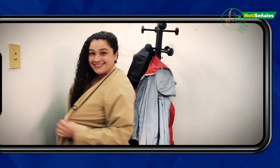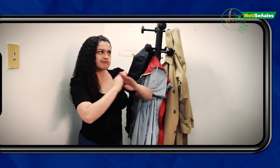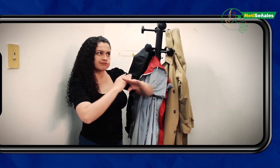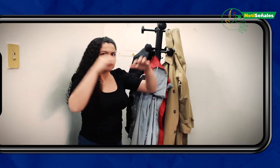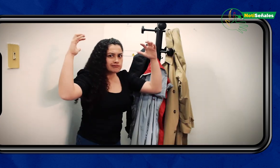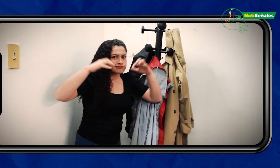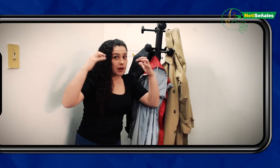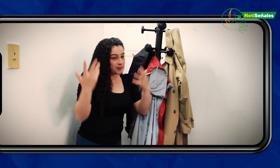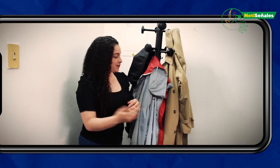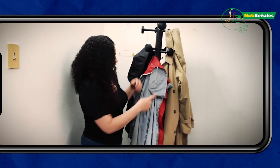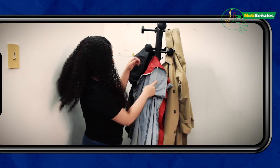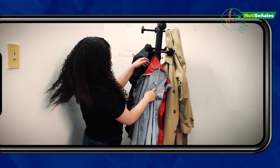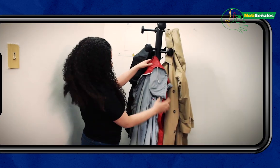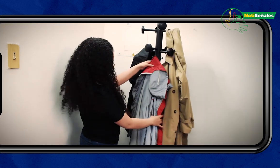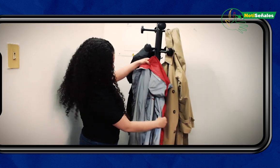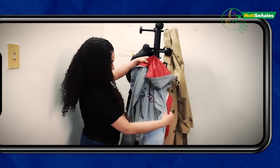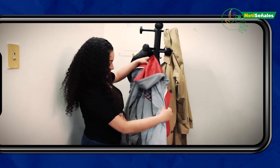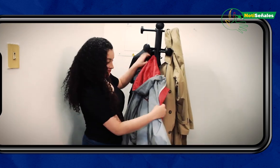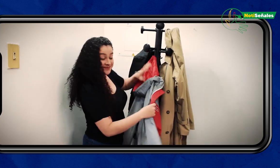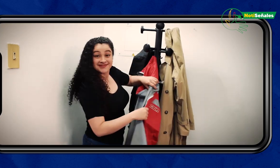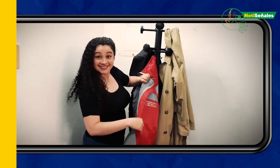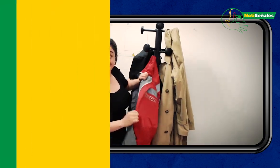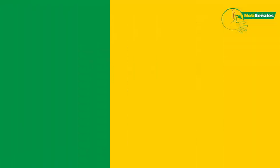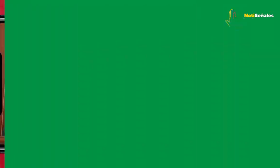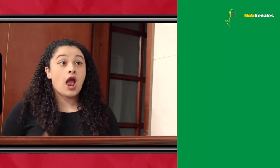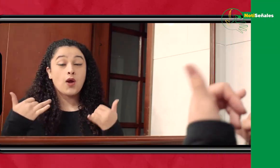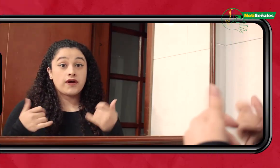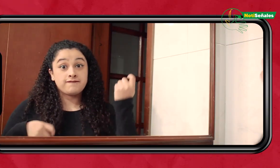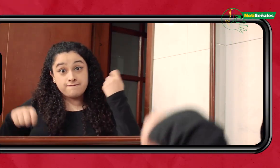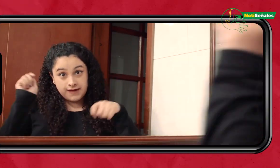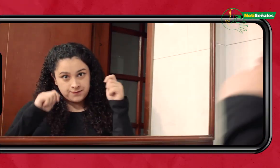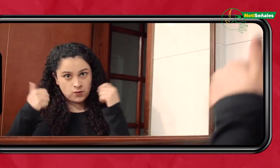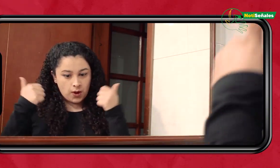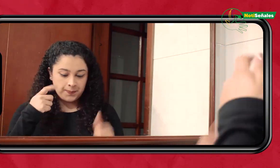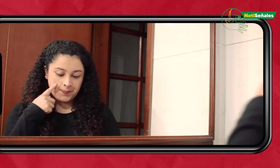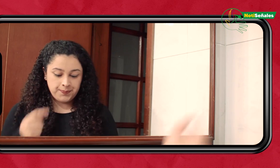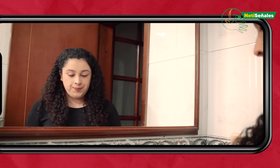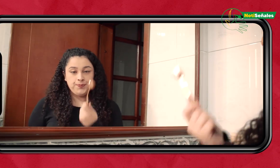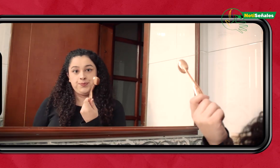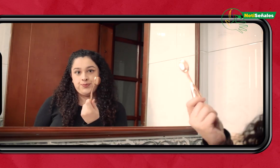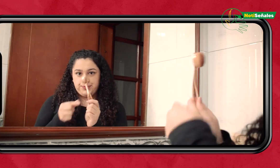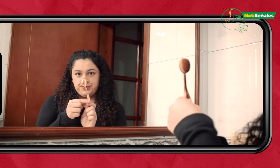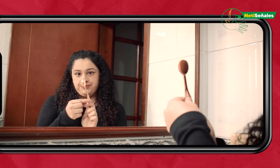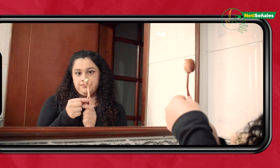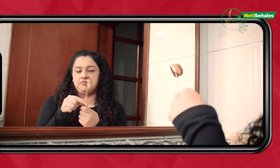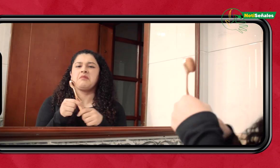Esta es adecuada para la lluvia. ¿Qué tal? Yo comercializo este práctico masajeador facial.